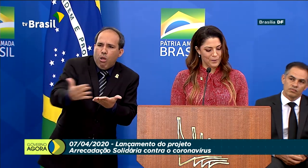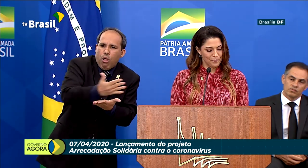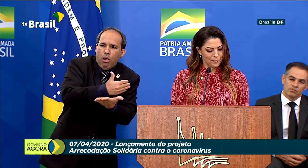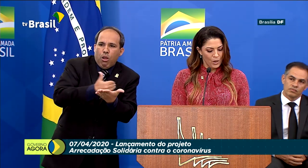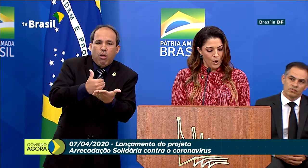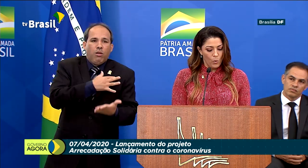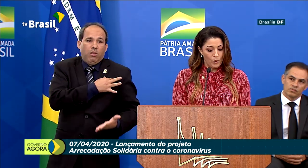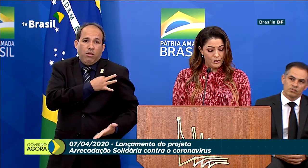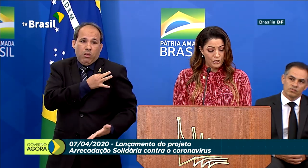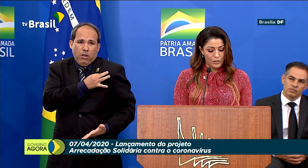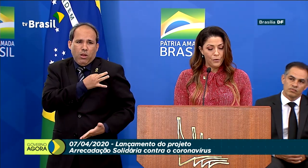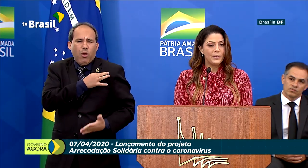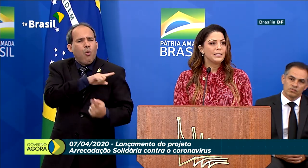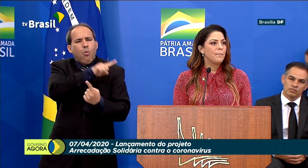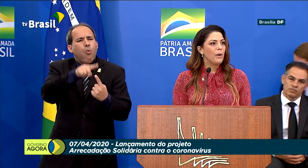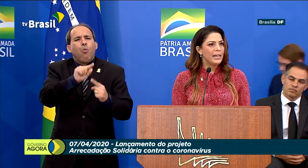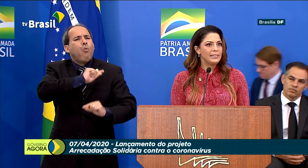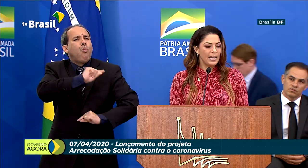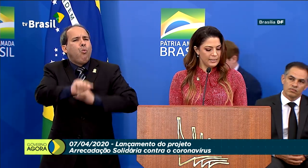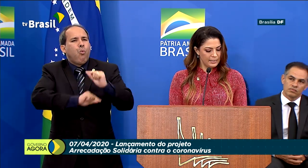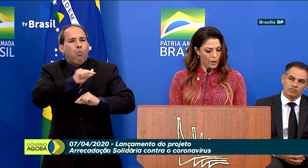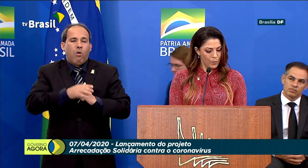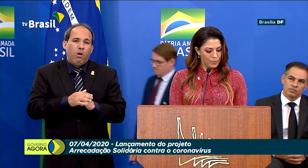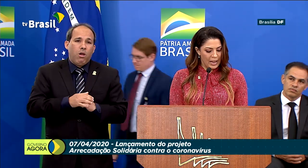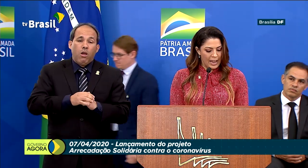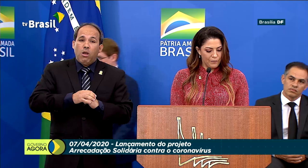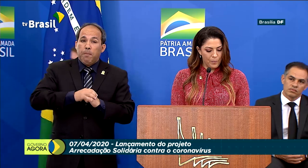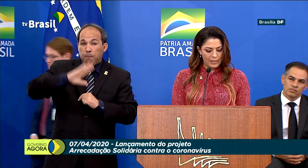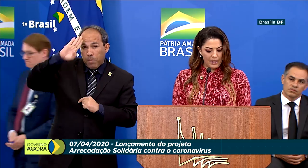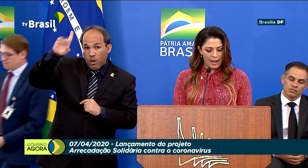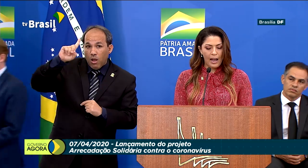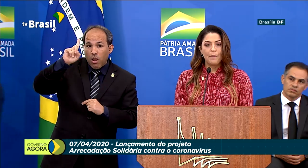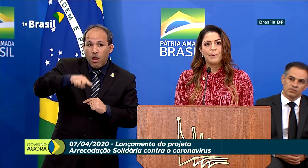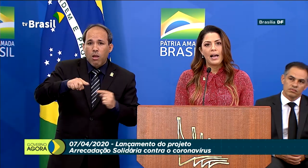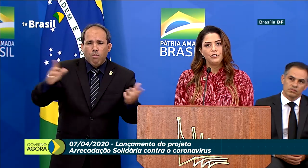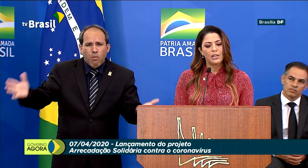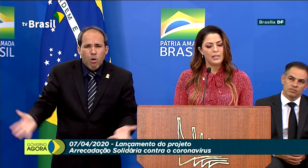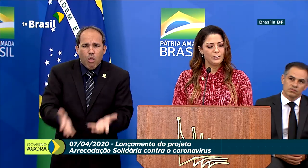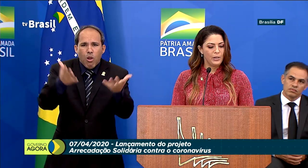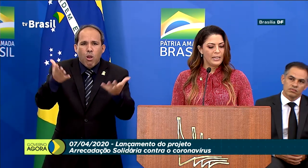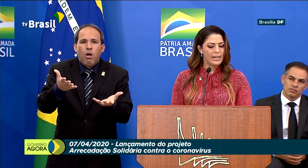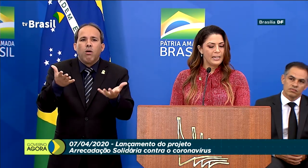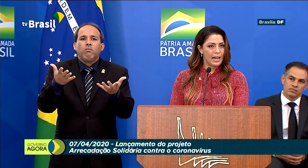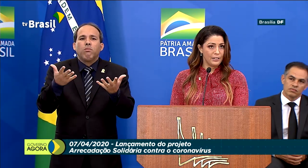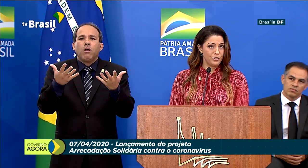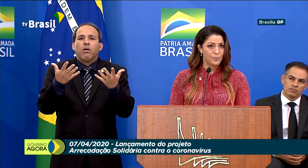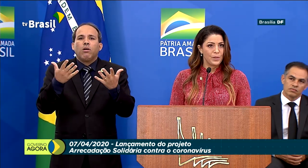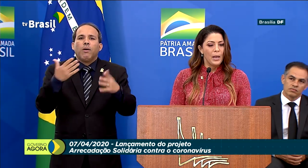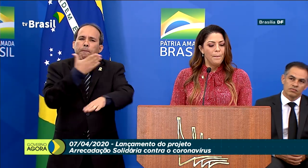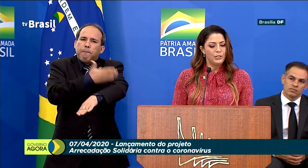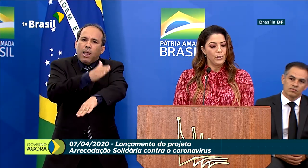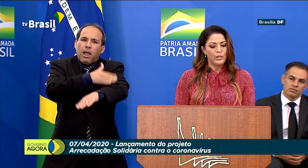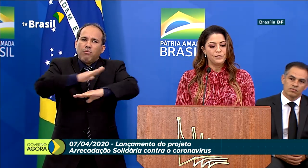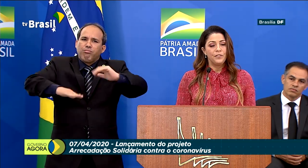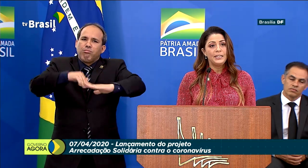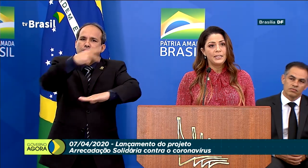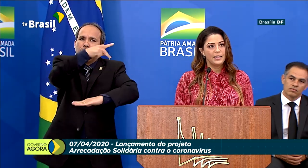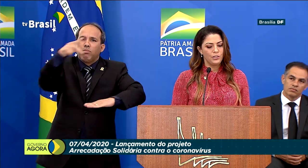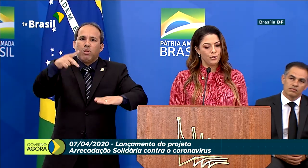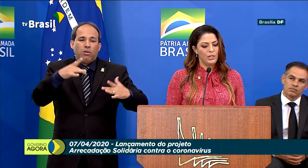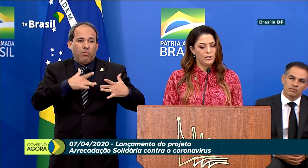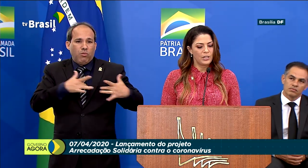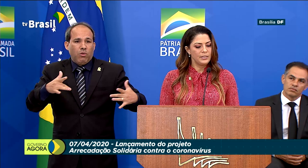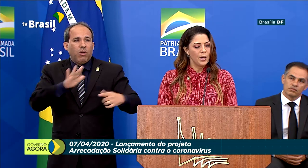Solidária. O objetivo principal dessa ação é fomentar a prática da solidariedade. Pessoas